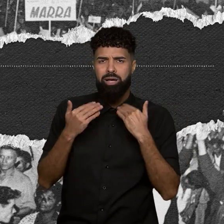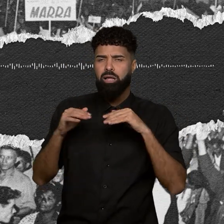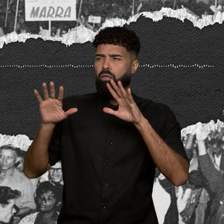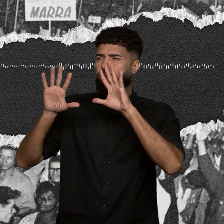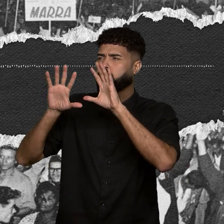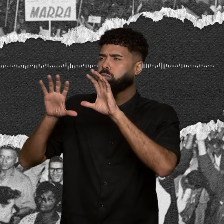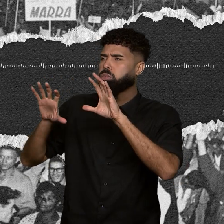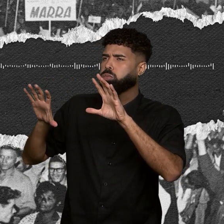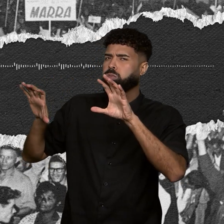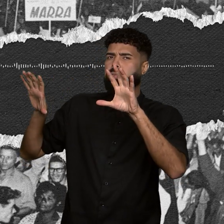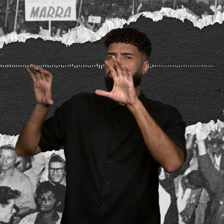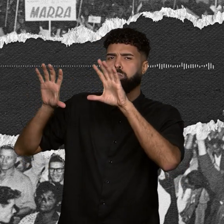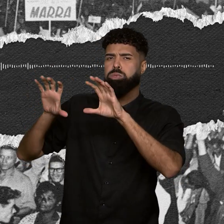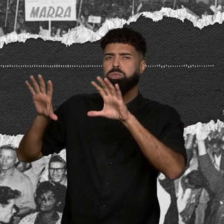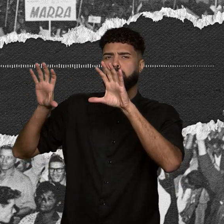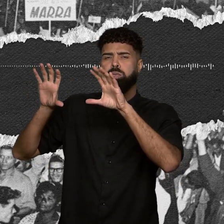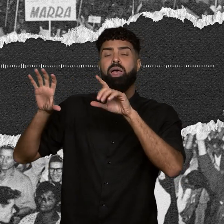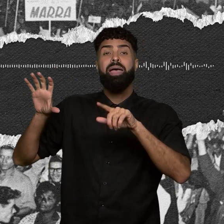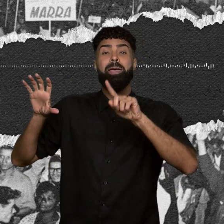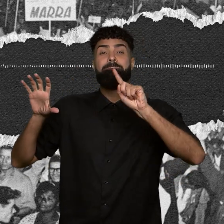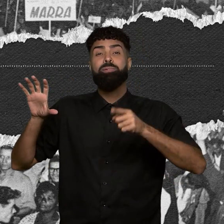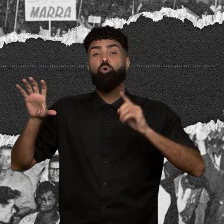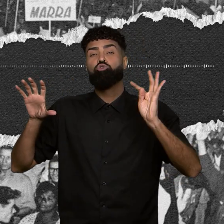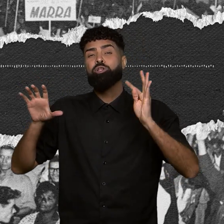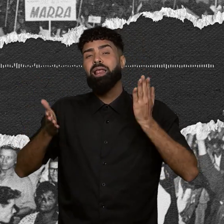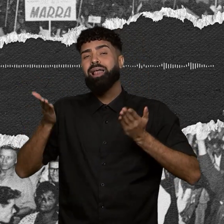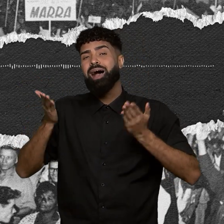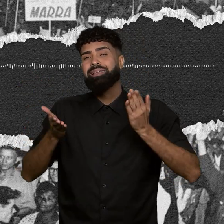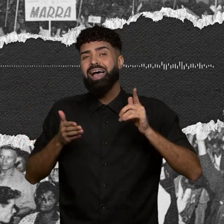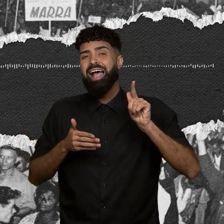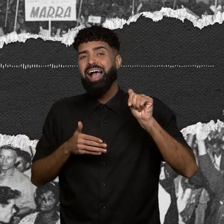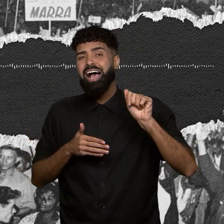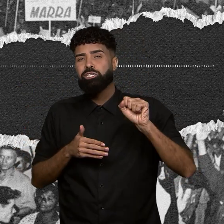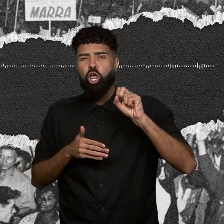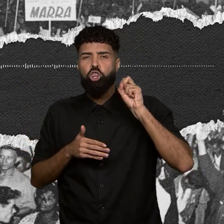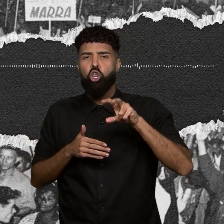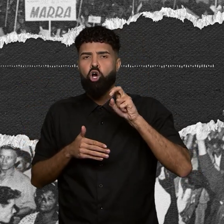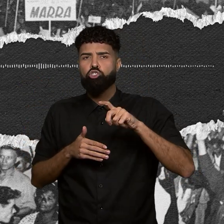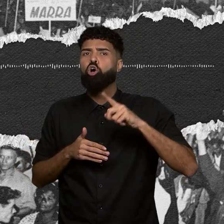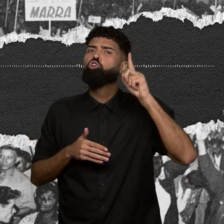por mil toneladas de gases tóxicos lançadas diariamente na atmosfera.